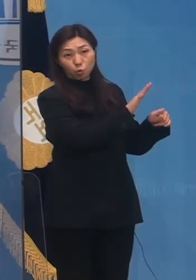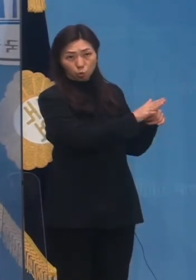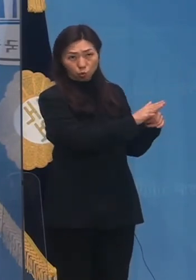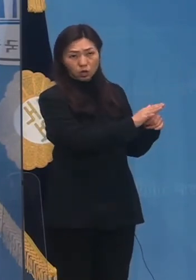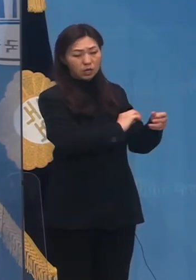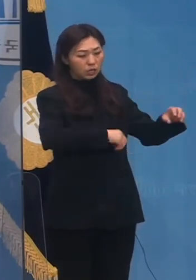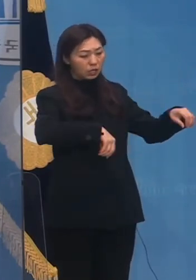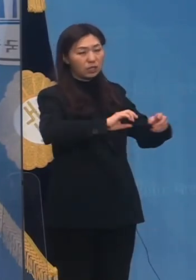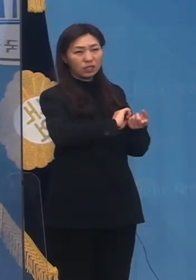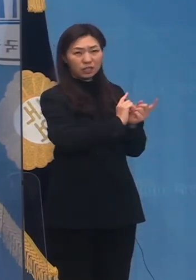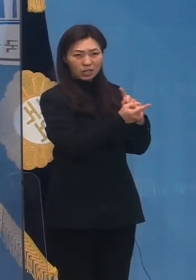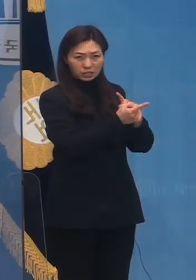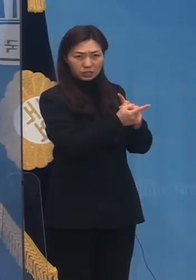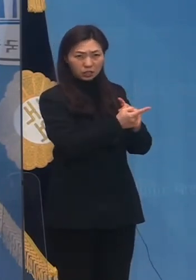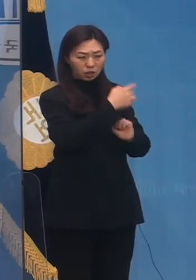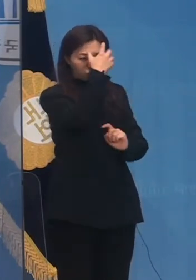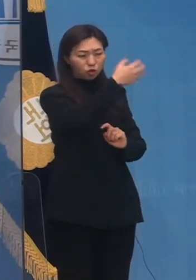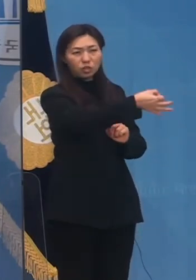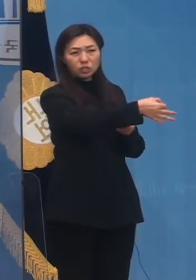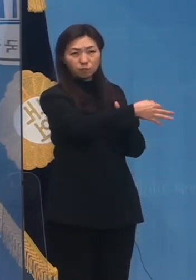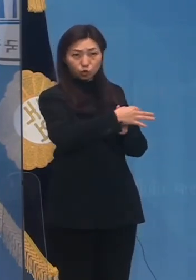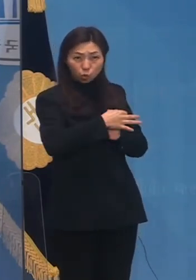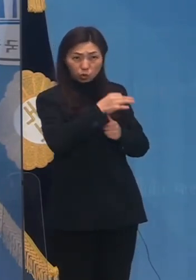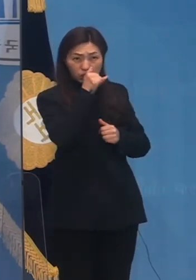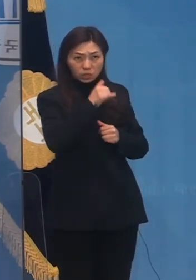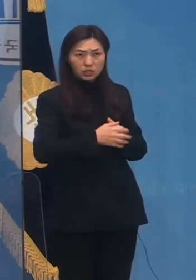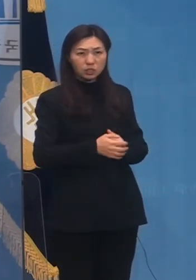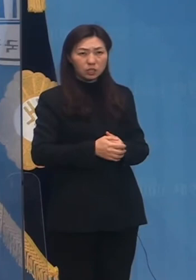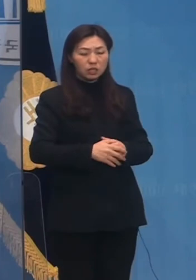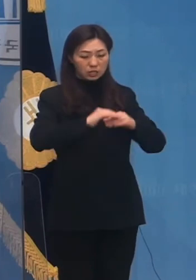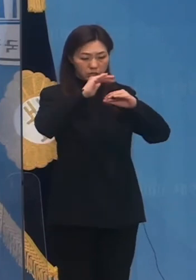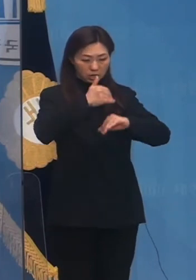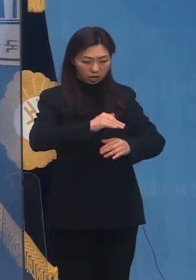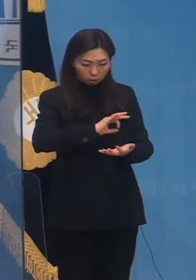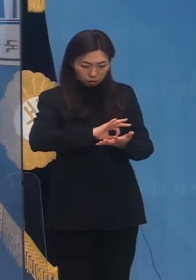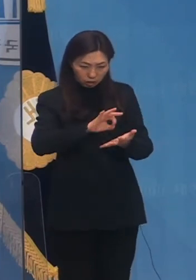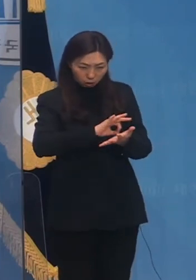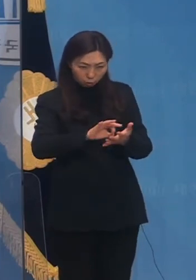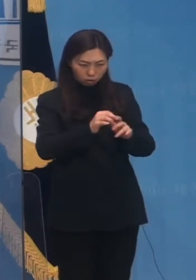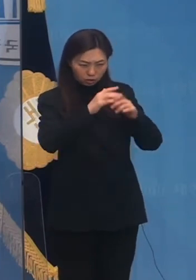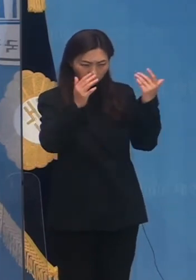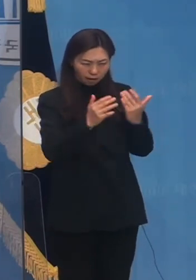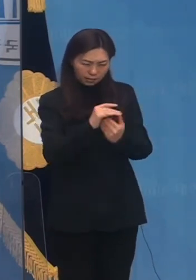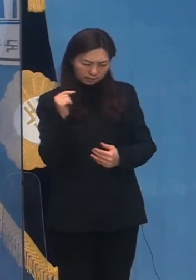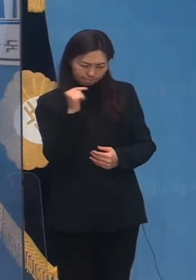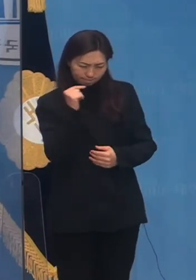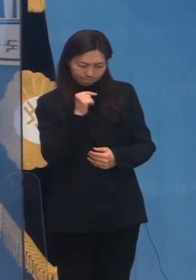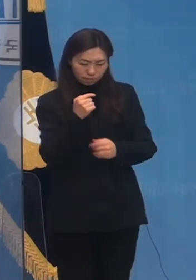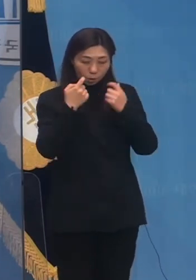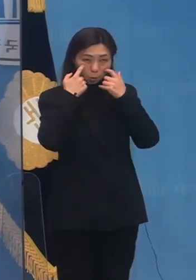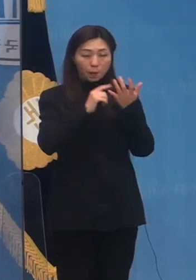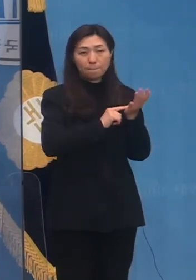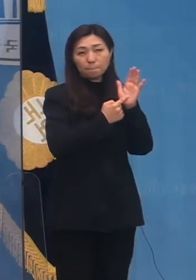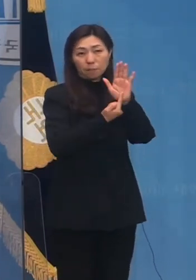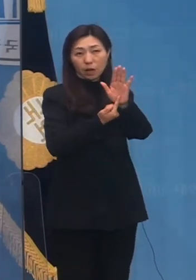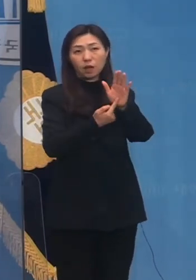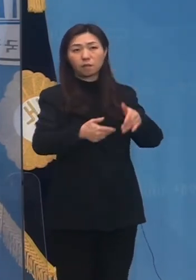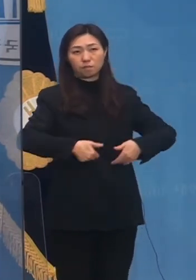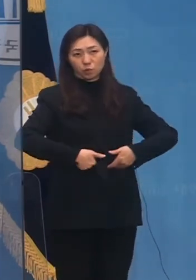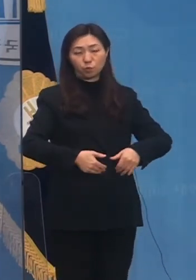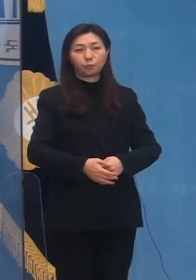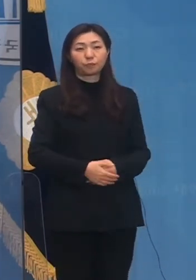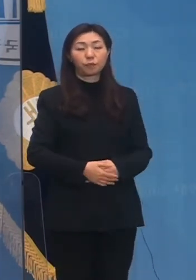후원금 내역과 사연 내역 전반을 철저하게 수사하고 밝혀야 합니다. 하지만 해당 사건의